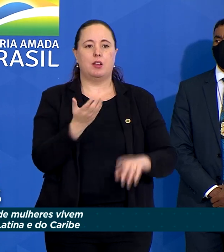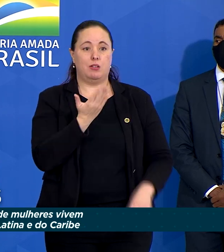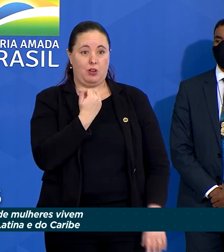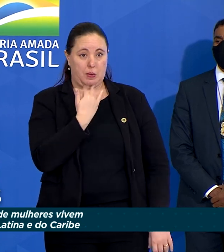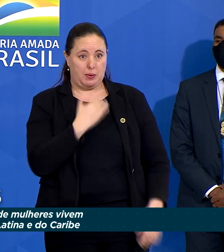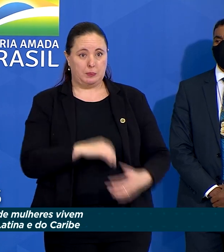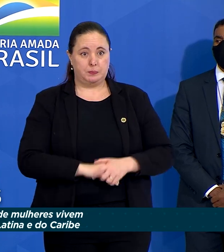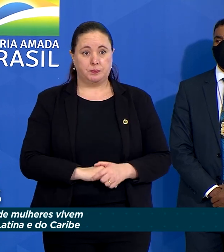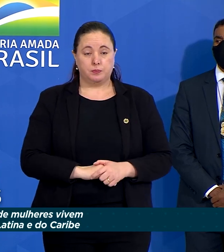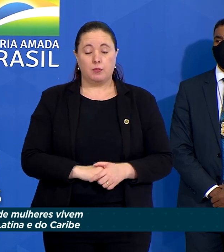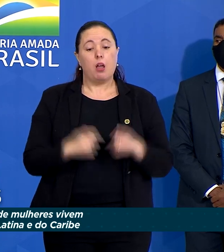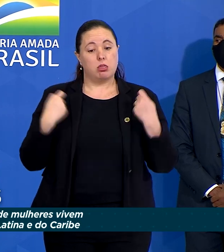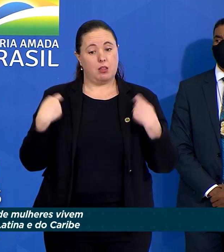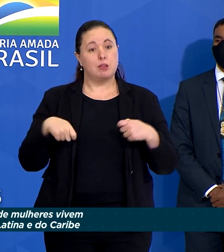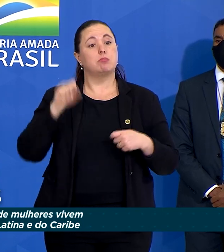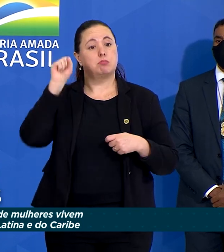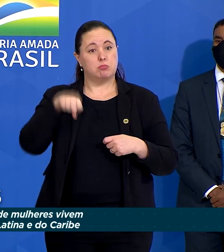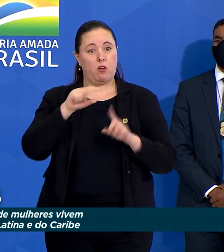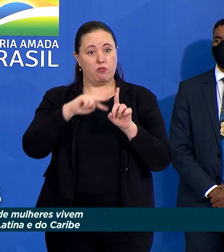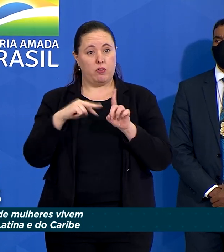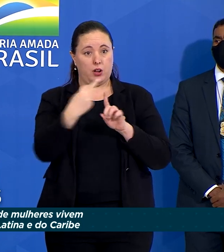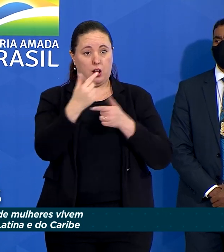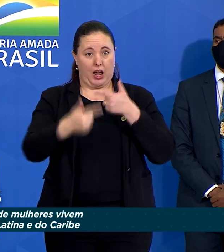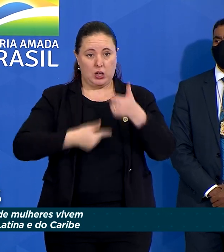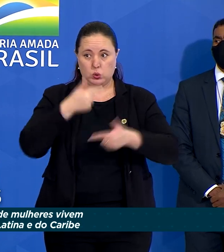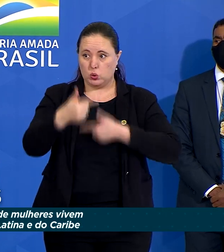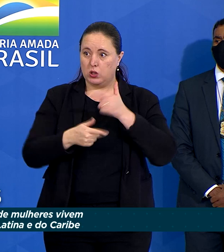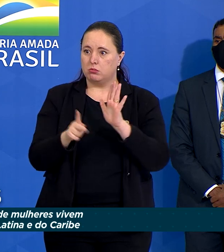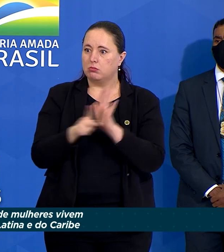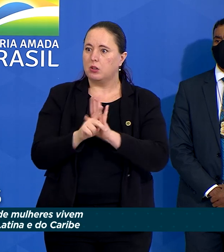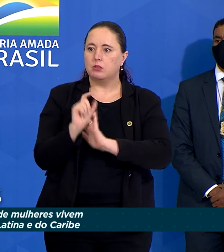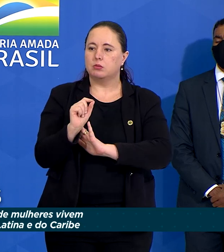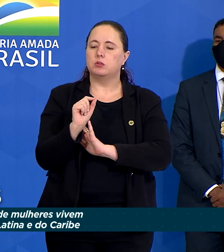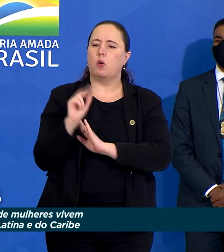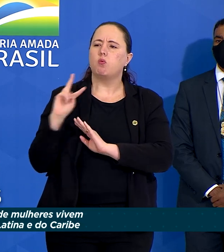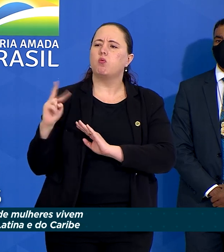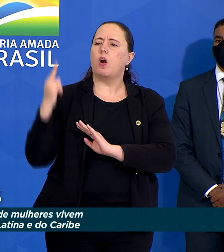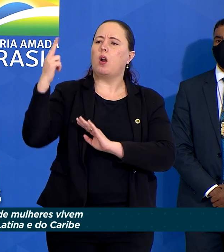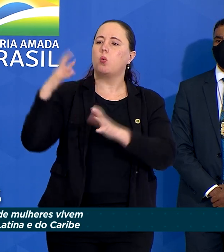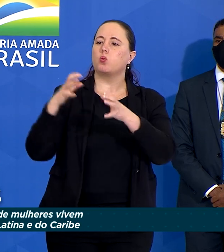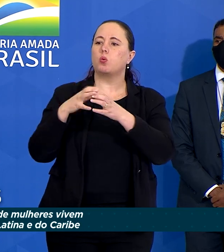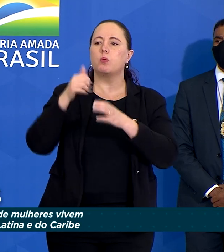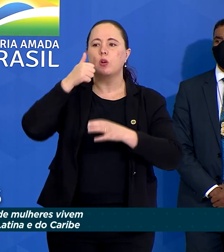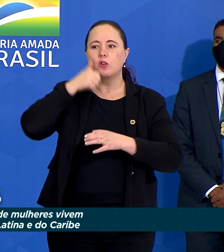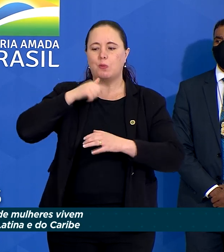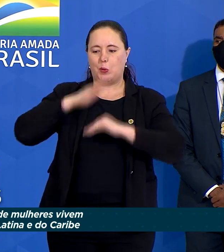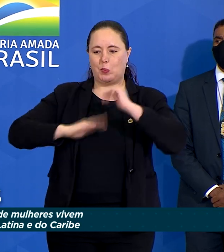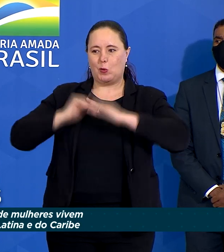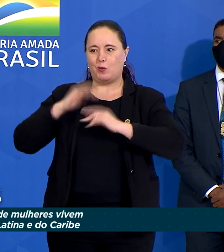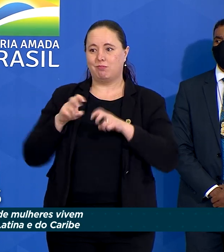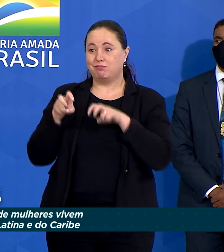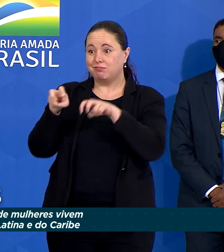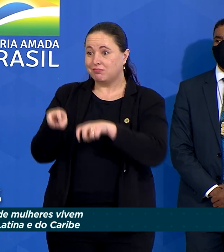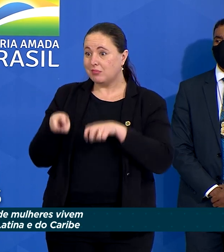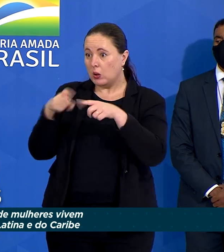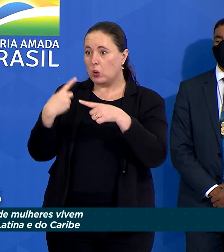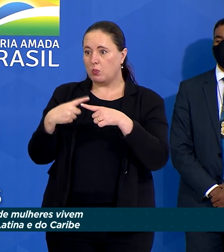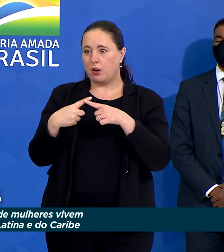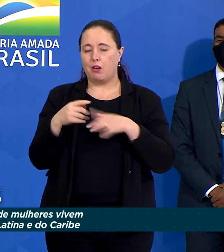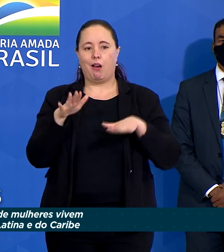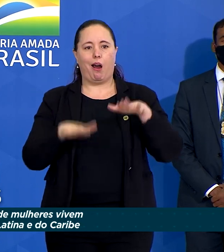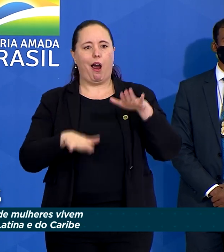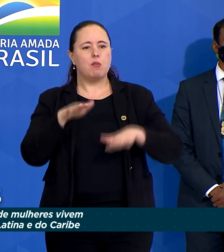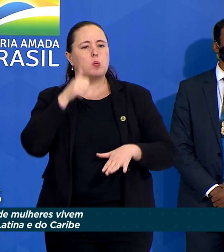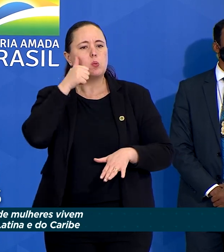necessário, sim, dar visibilidade às ações desse valoroso grupo de mulheres, porque estamos, muitas